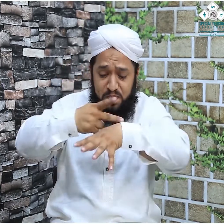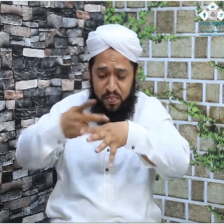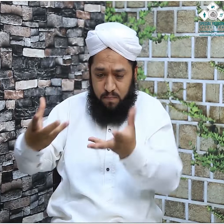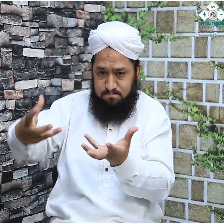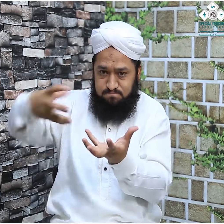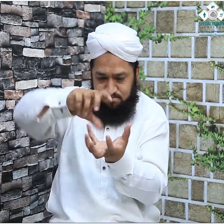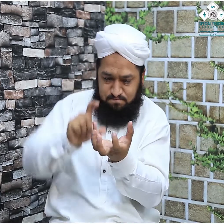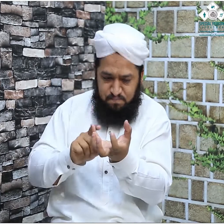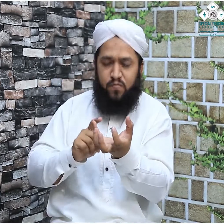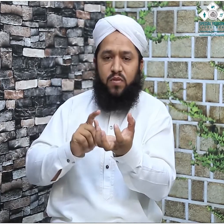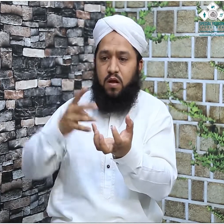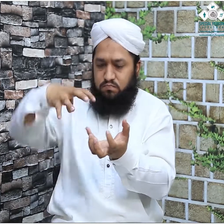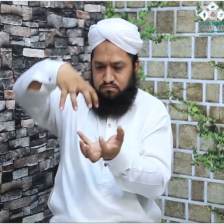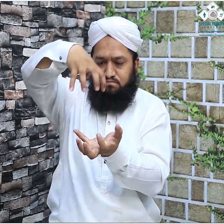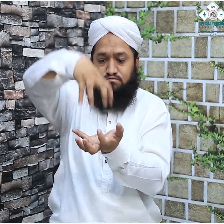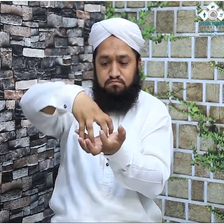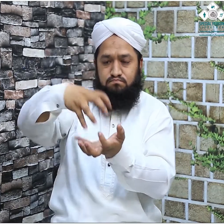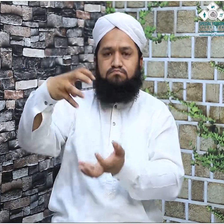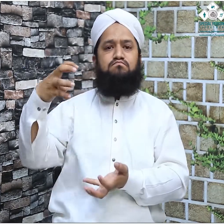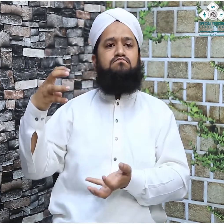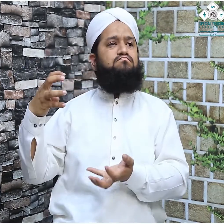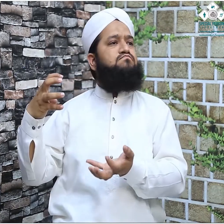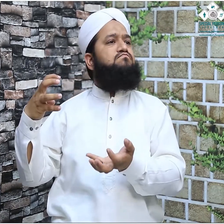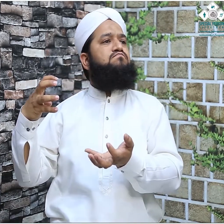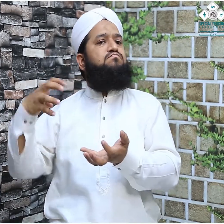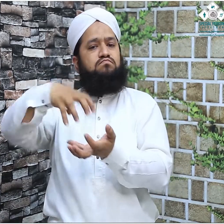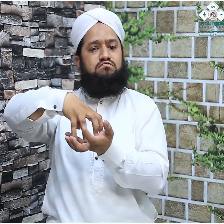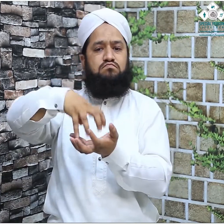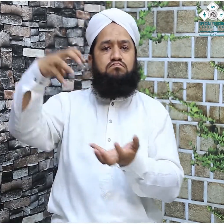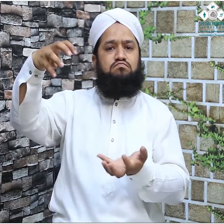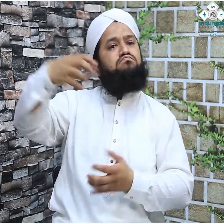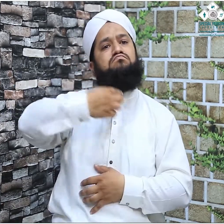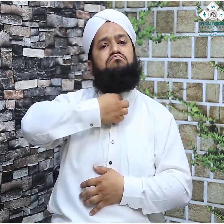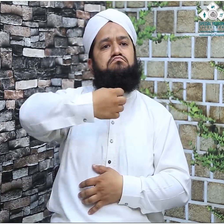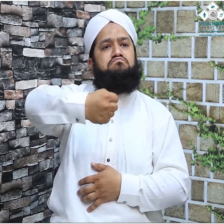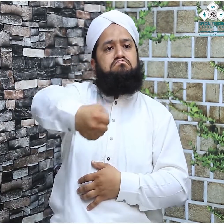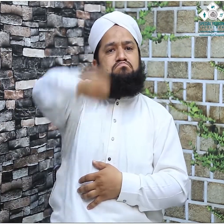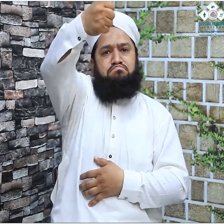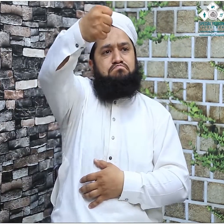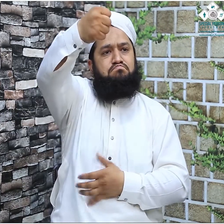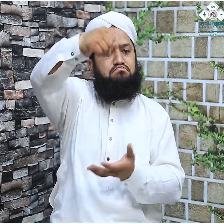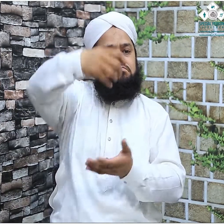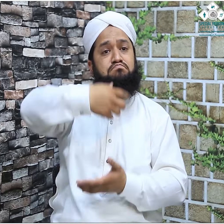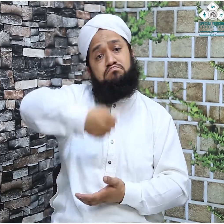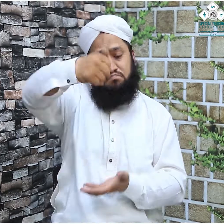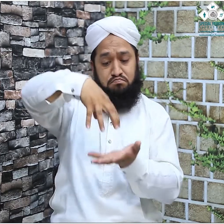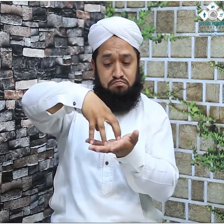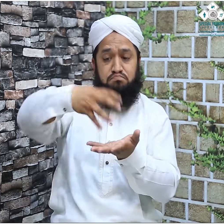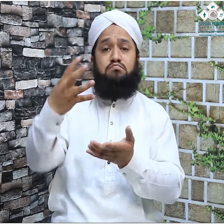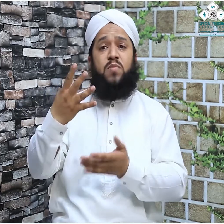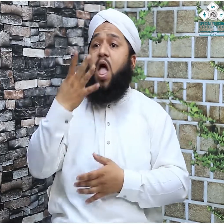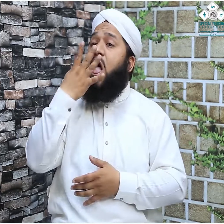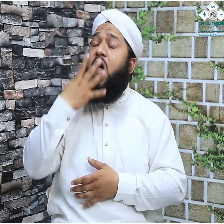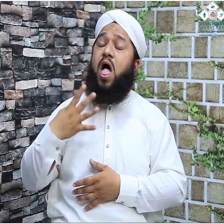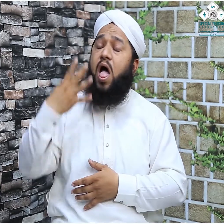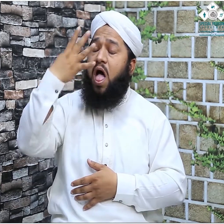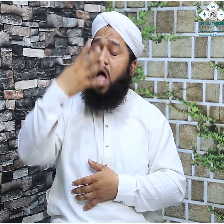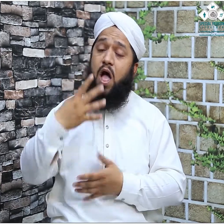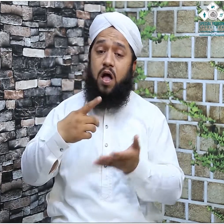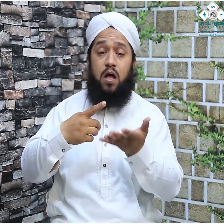اپنے آپ سے اہد لیا وعدہ لیا اور اس خون کو پھر وہ چاٹتے تھے کہ اب مر جائیں گے یا مار دیں گے مگر حجر اسود ہمارے قبیلے نے ہی